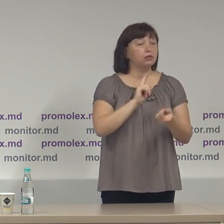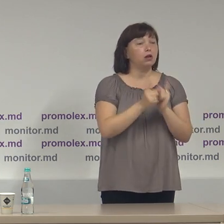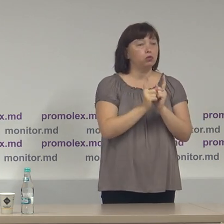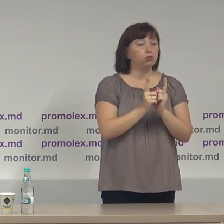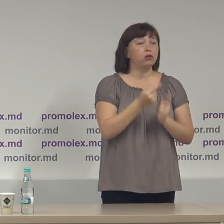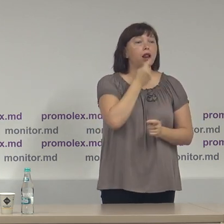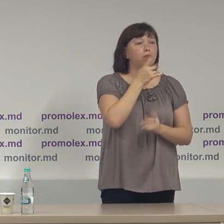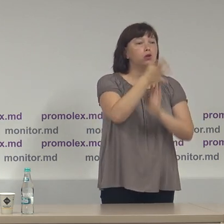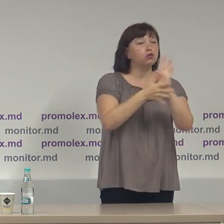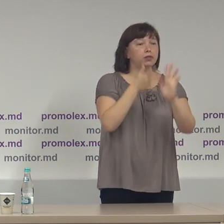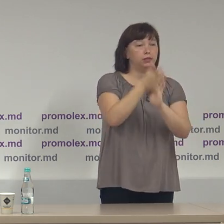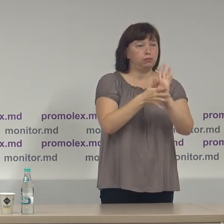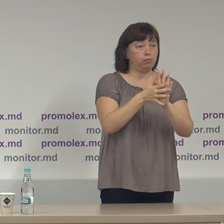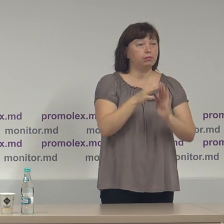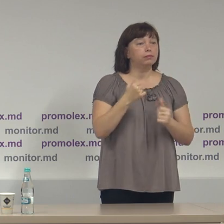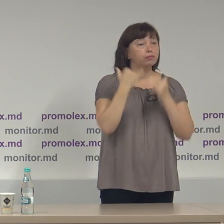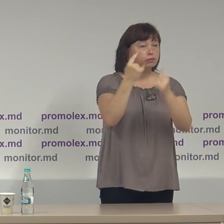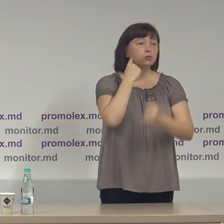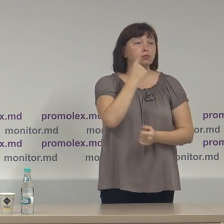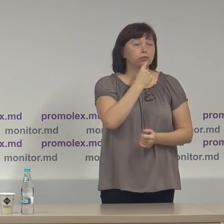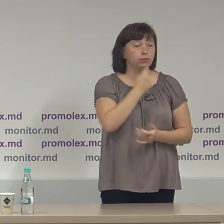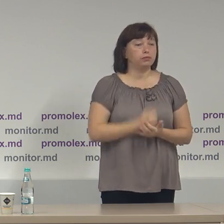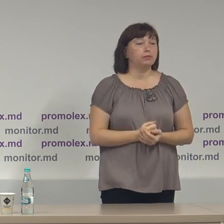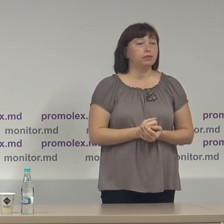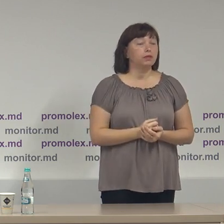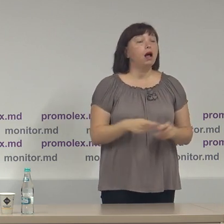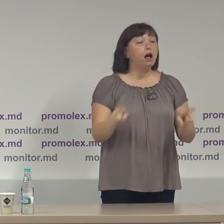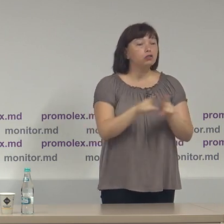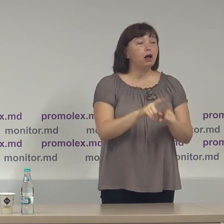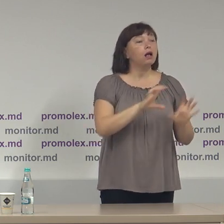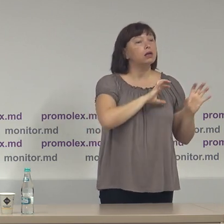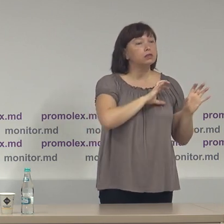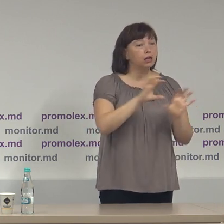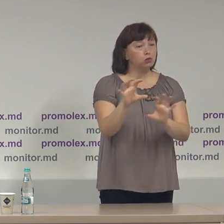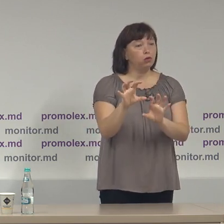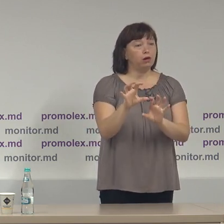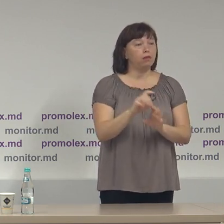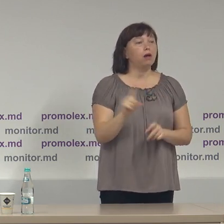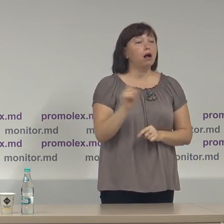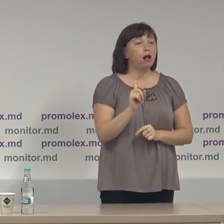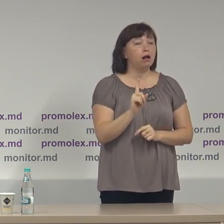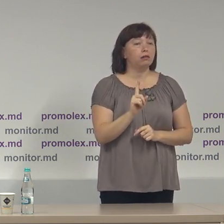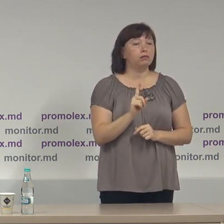limbajului mimico-gestual, așa încât să asigurăm ca